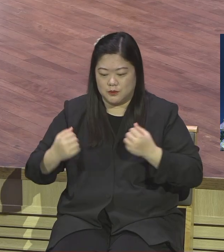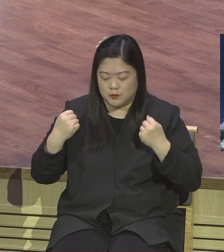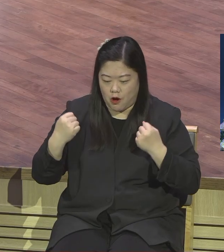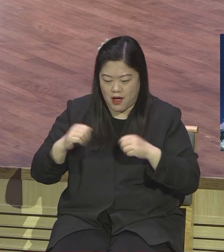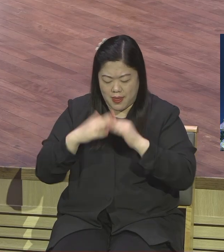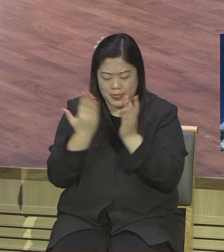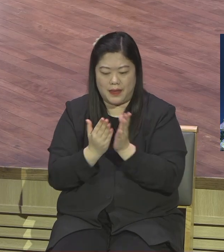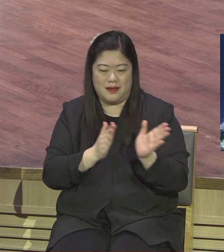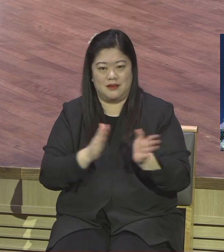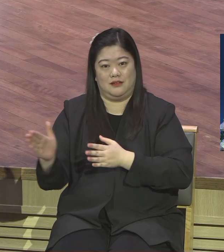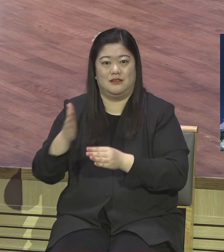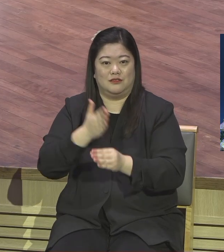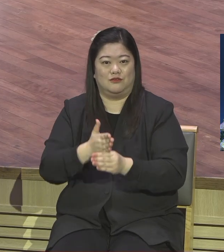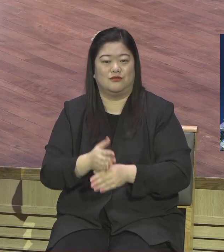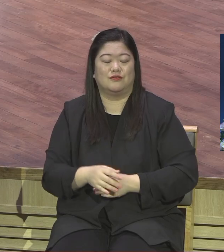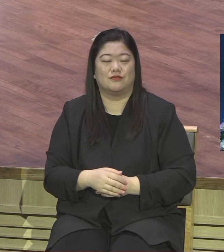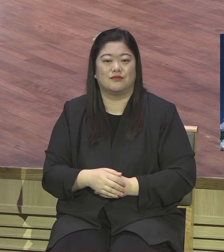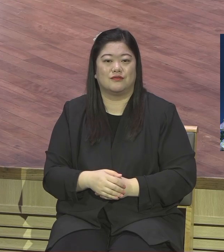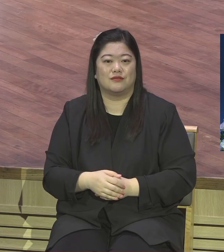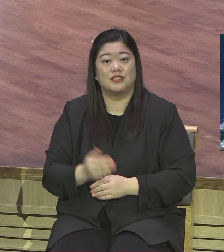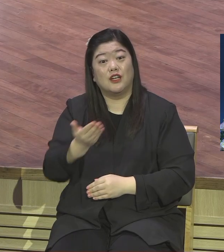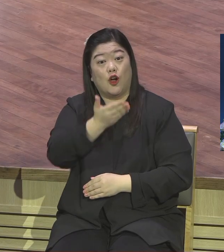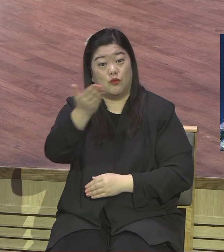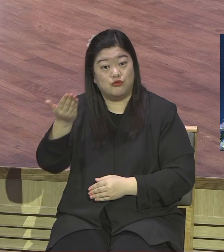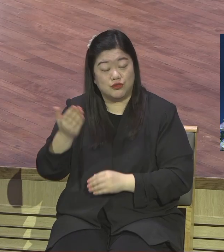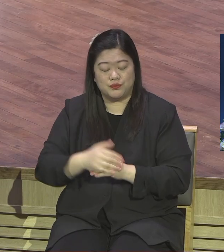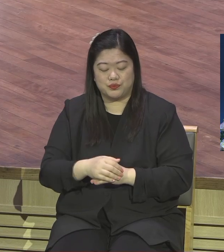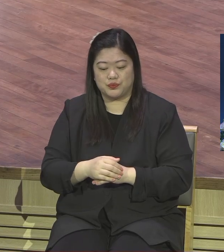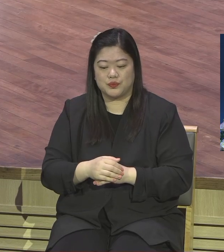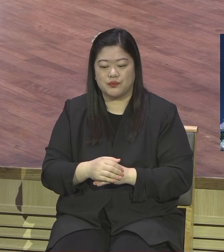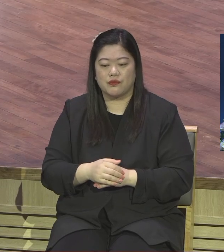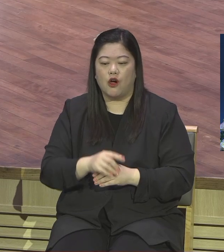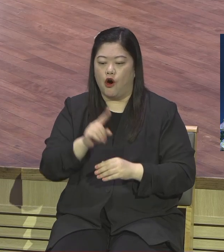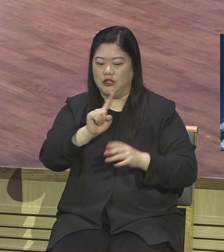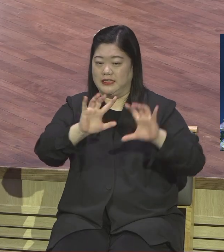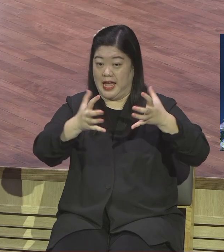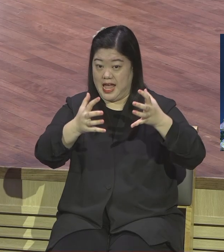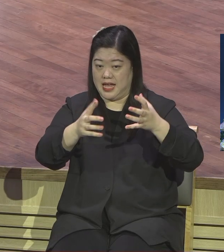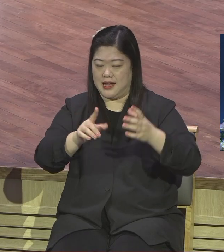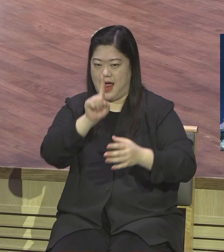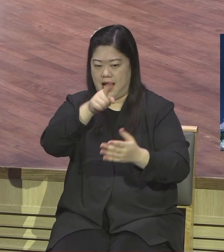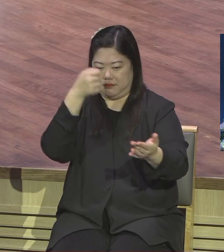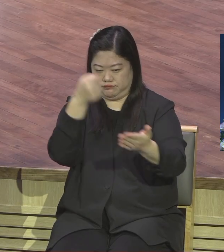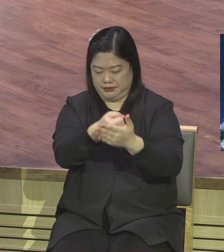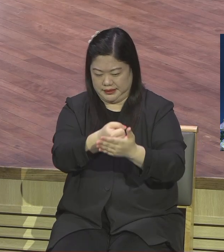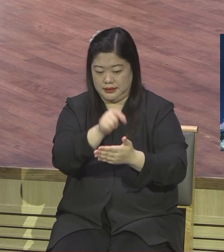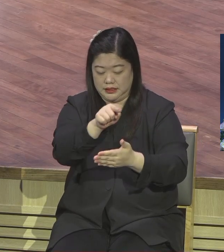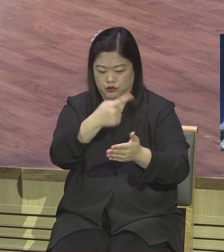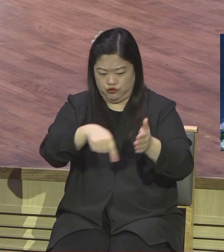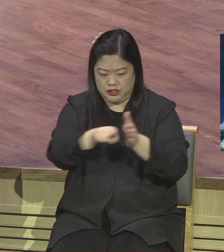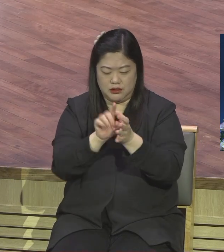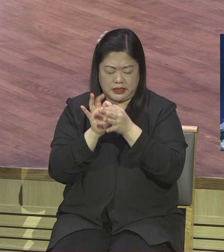가슴에 가슴에 한나라를 품으시기 바랍니다 품으세요 한나라를 가고 안 가고